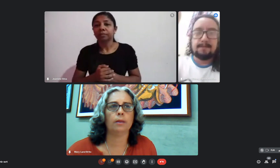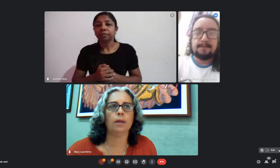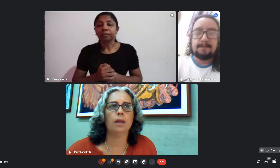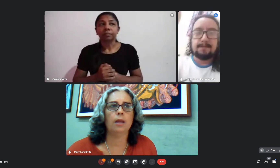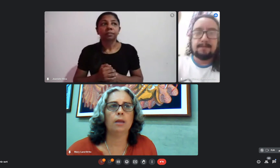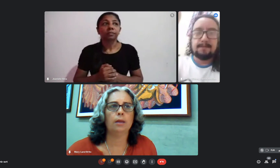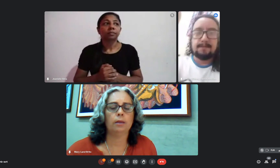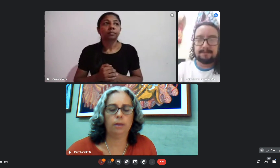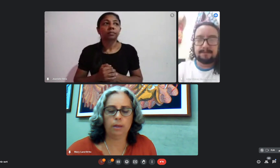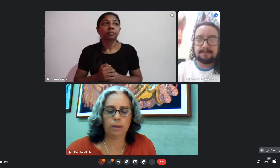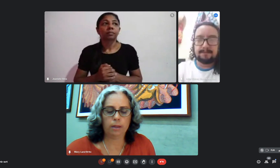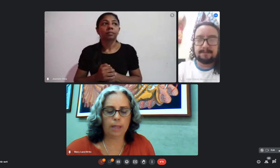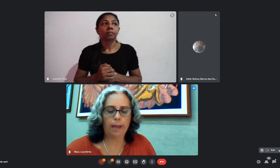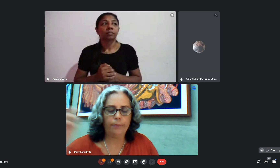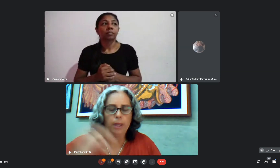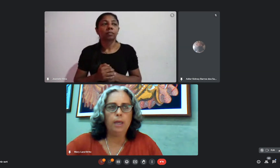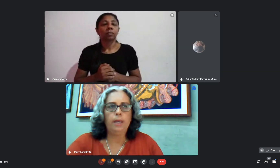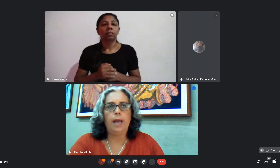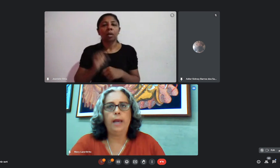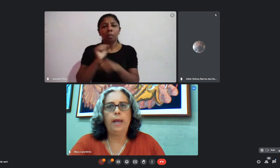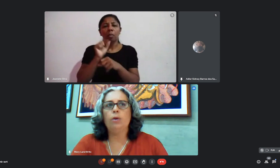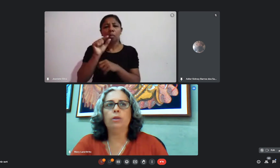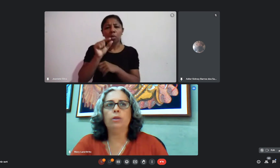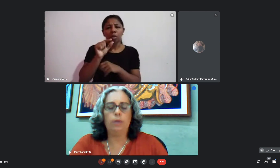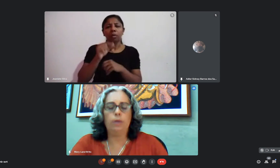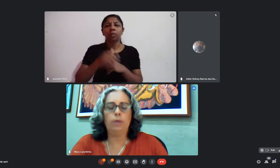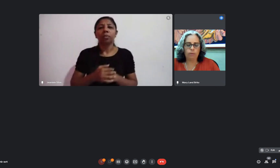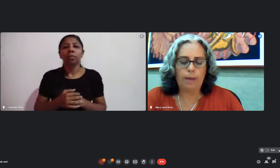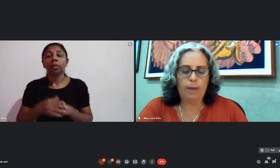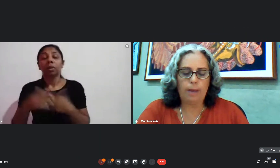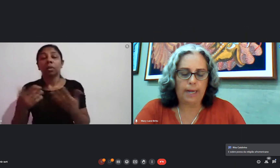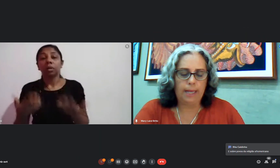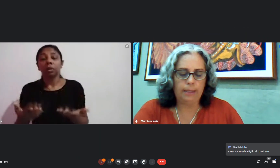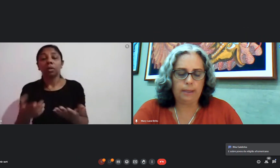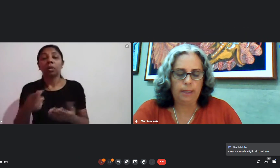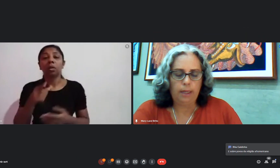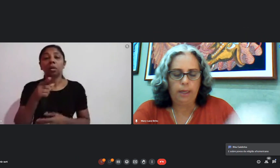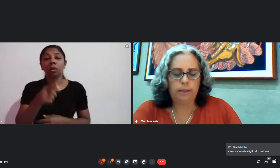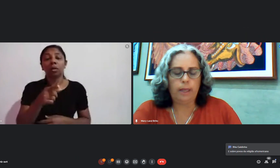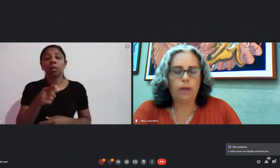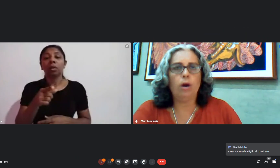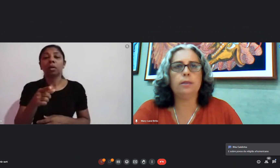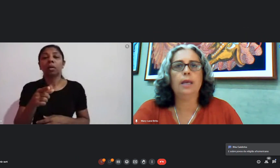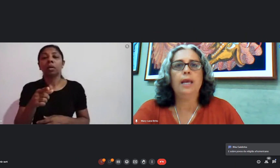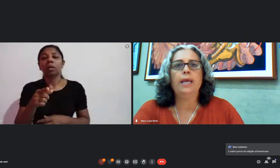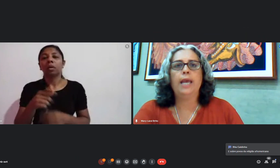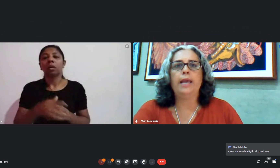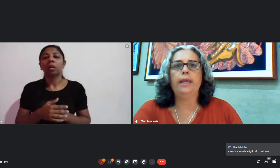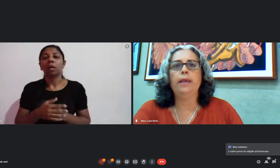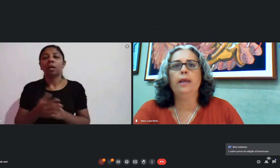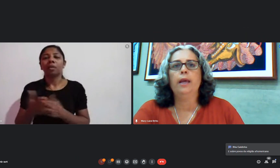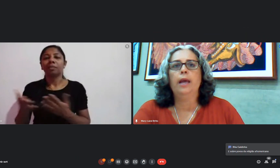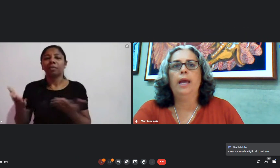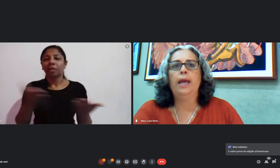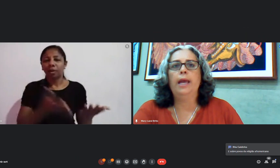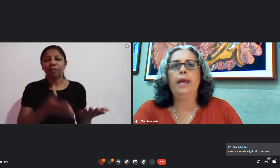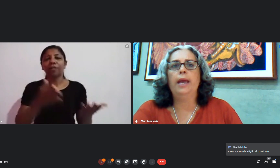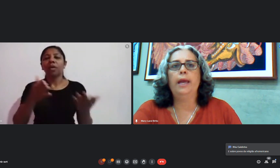posso sim só um minutinho tá e aí enquanto enquanto o Agra traz esse recorte e aí